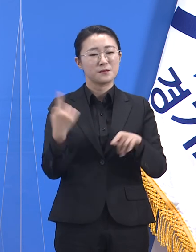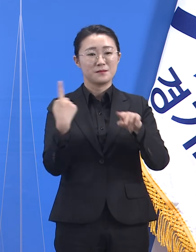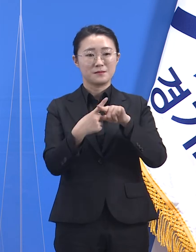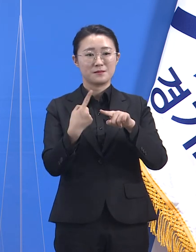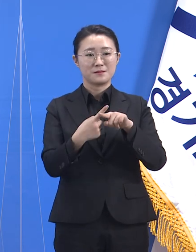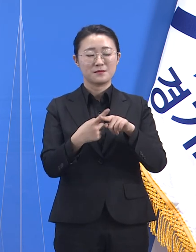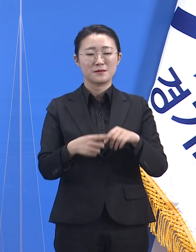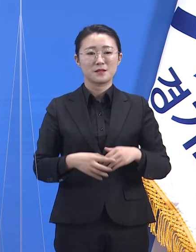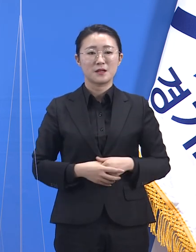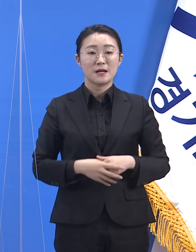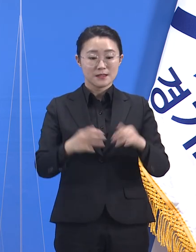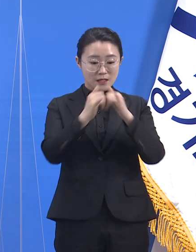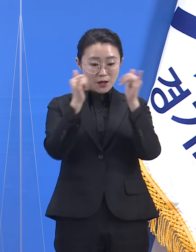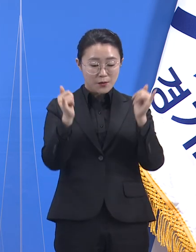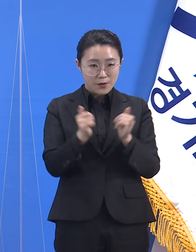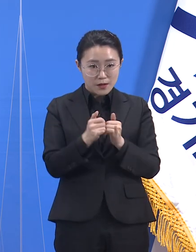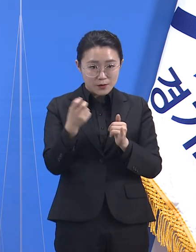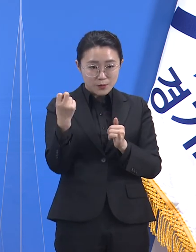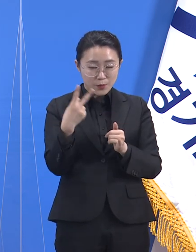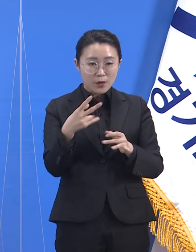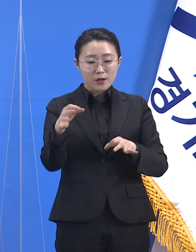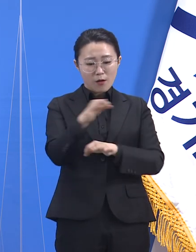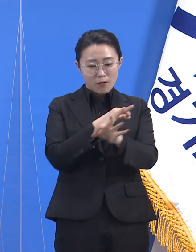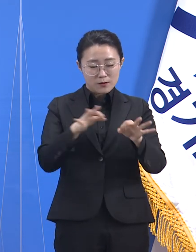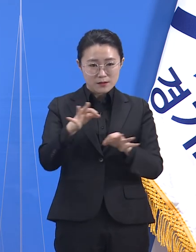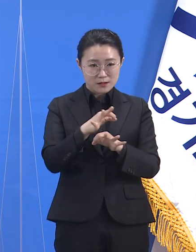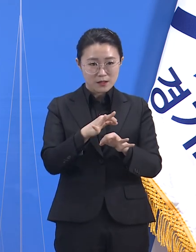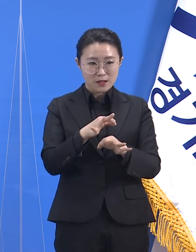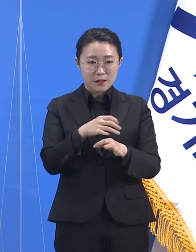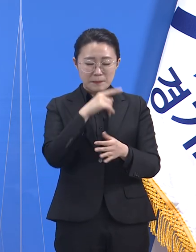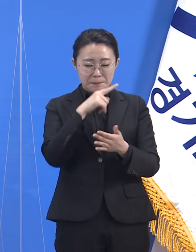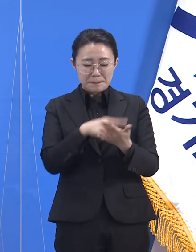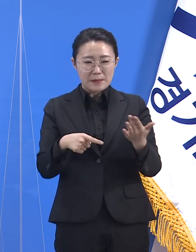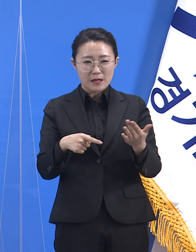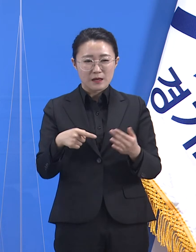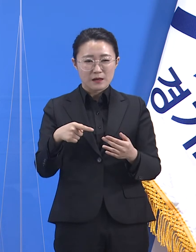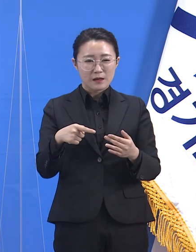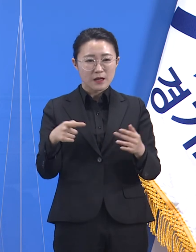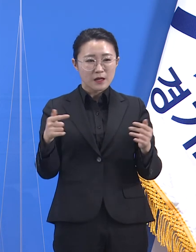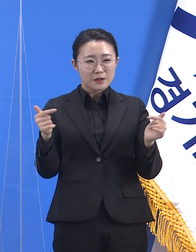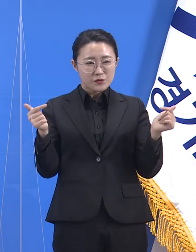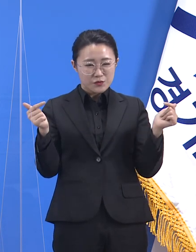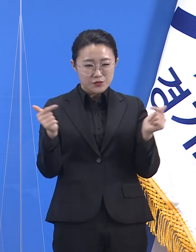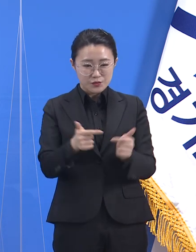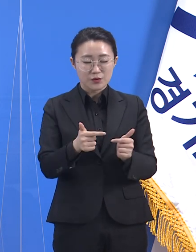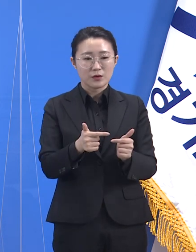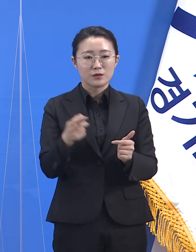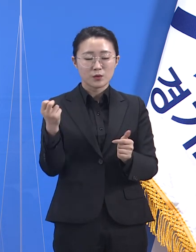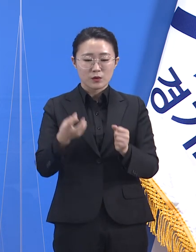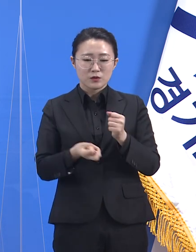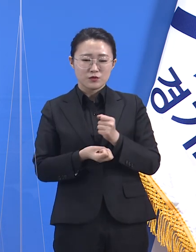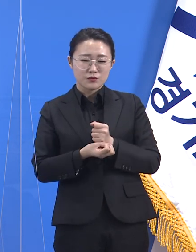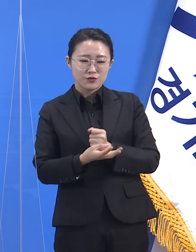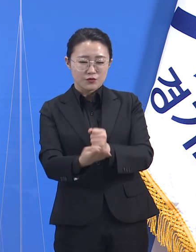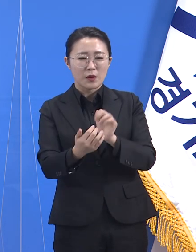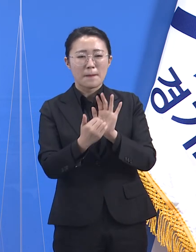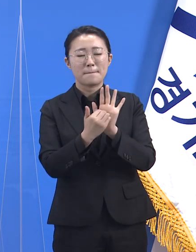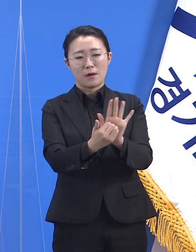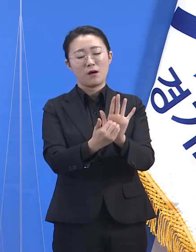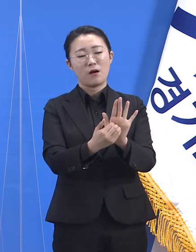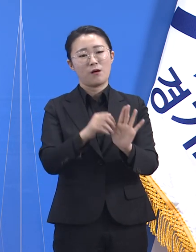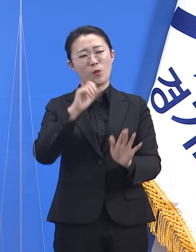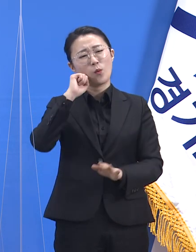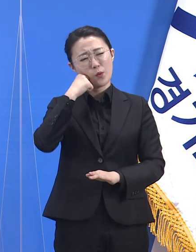사회경제적 피해를 최소화하며 유행을 통제해내고자 하는 목표는 참 어렵습니다. 하지만